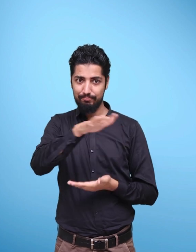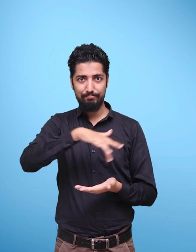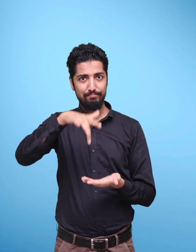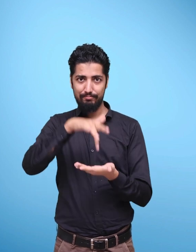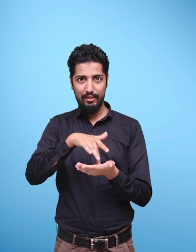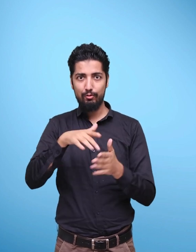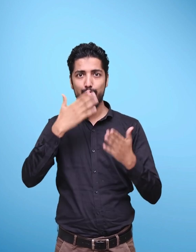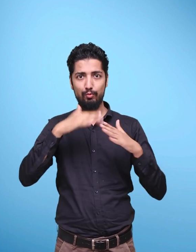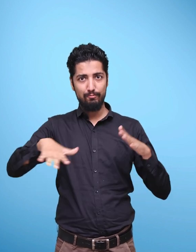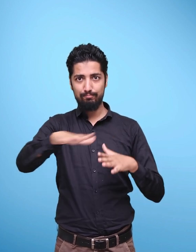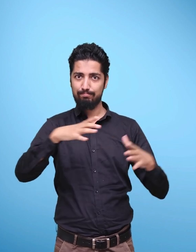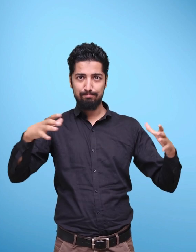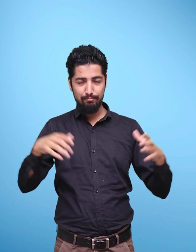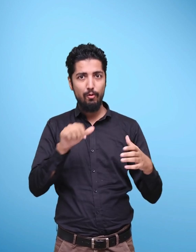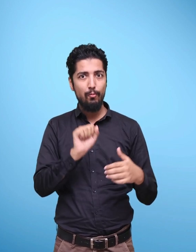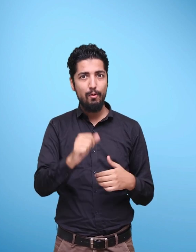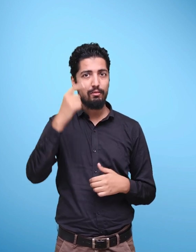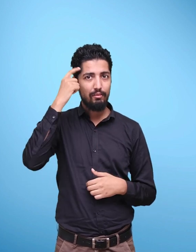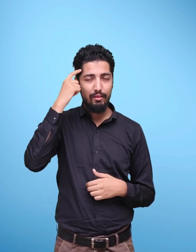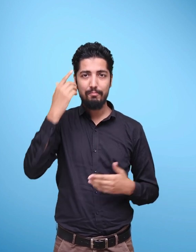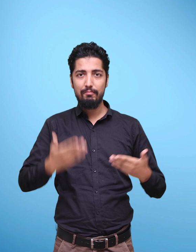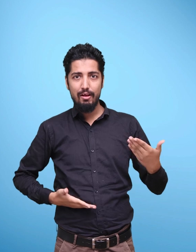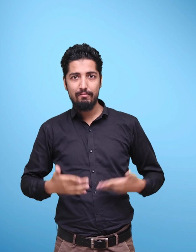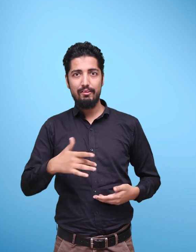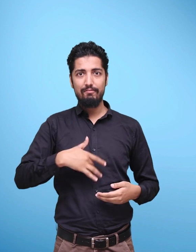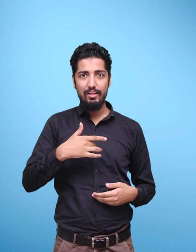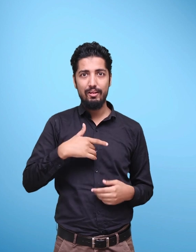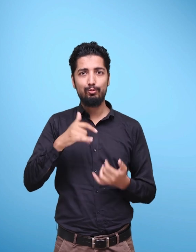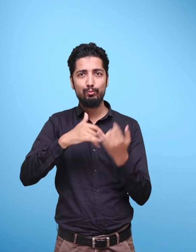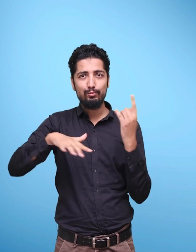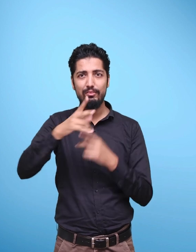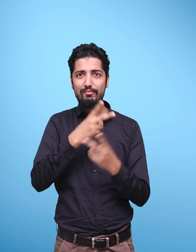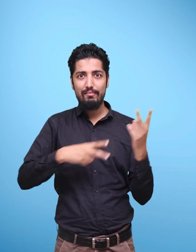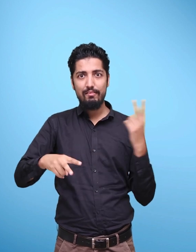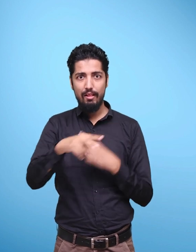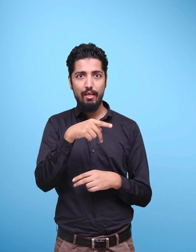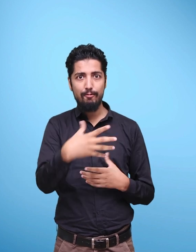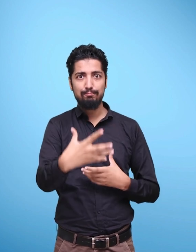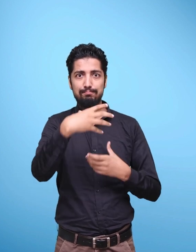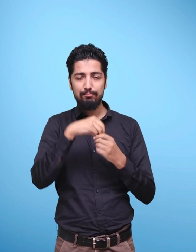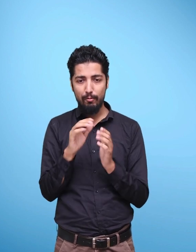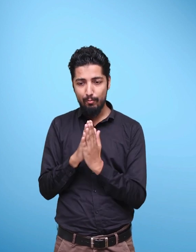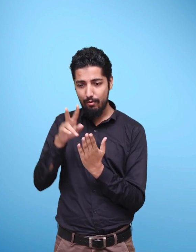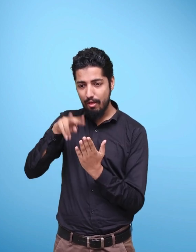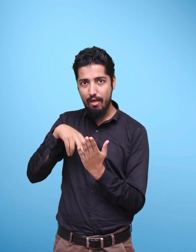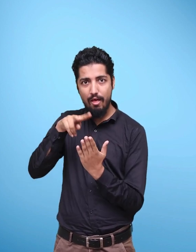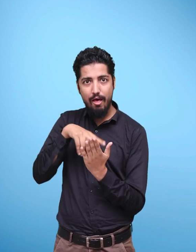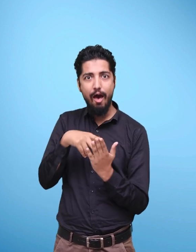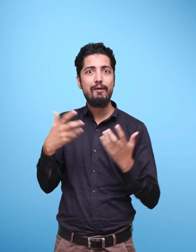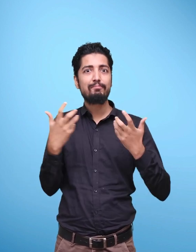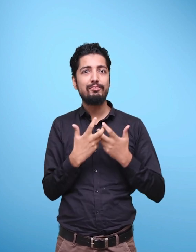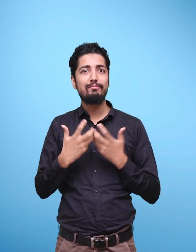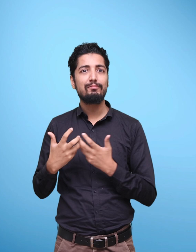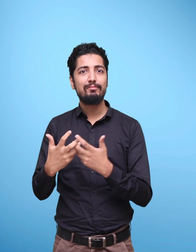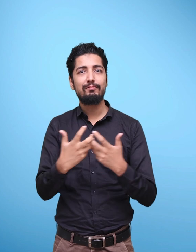and is central to students' holistic development has been reflected in the books. An effort has been made to make it